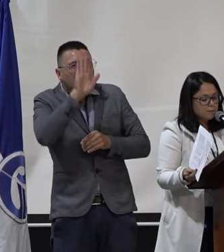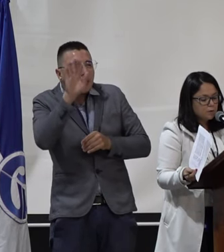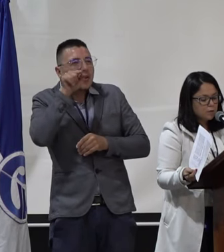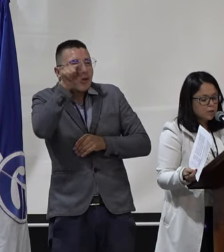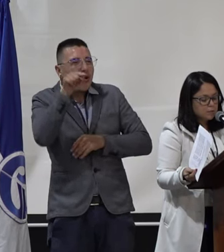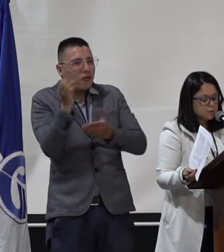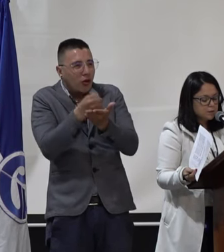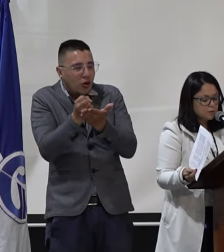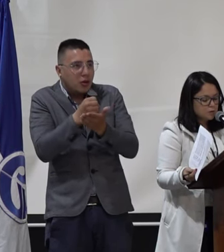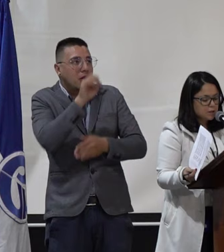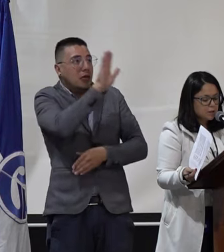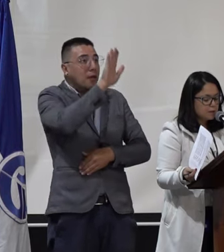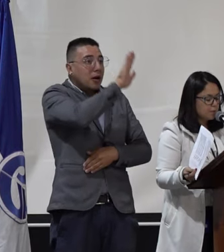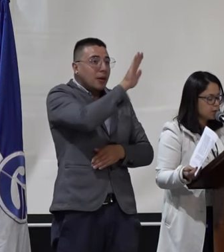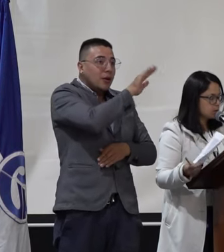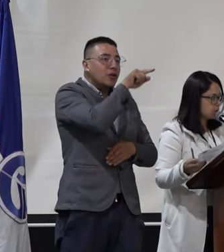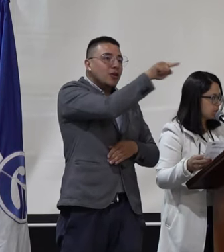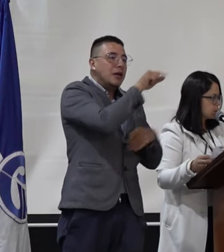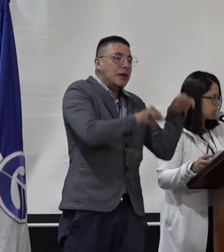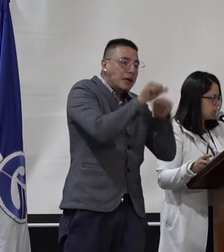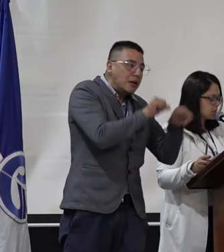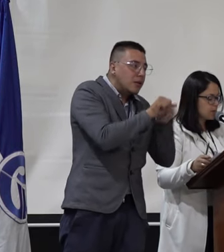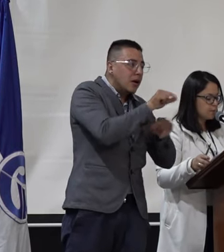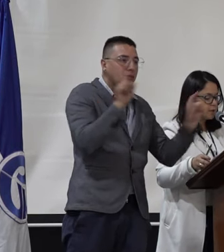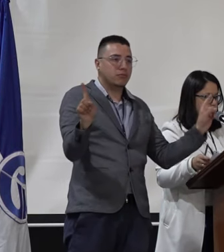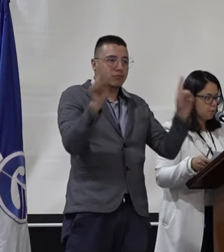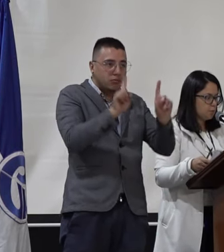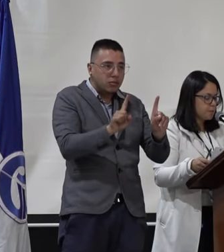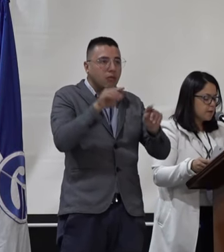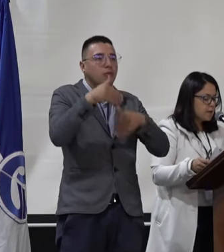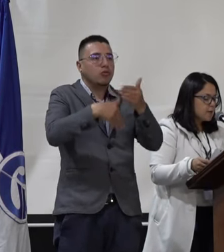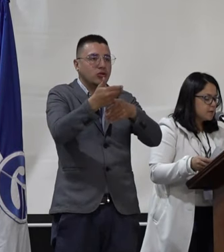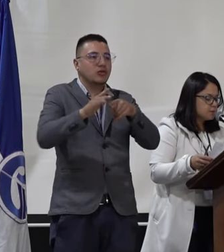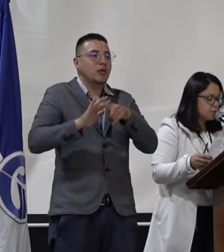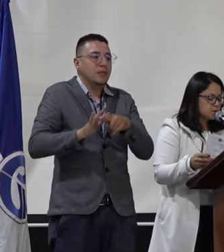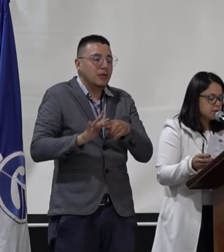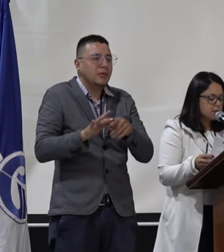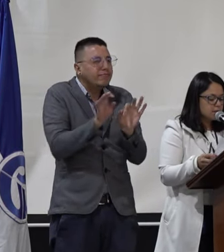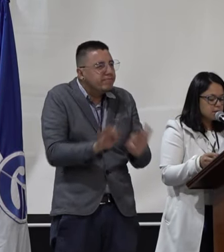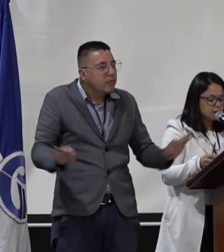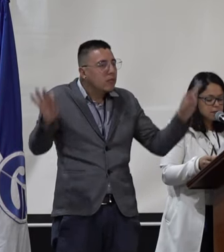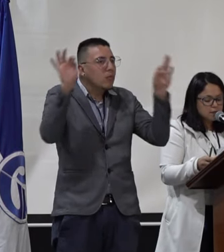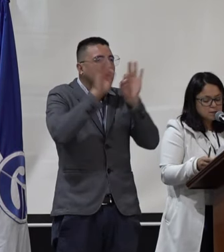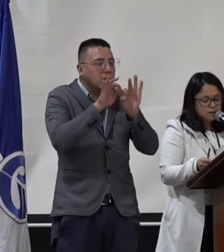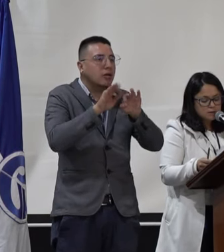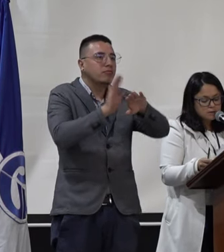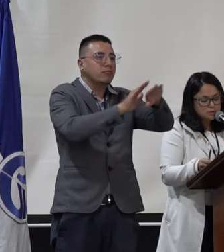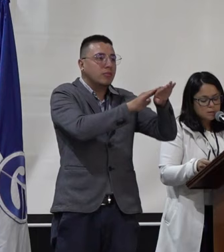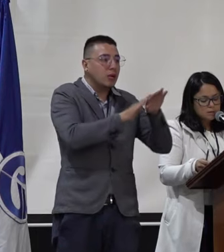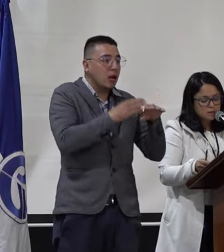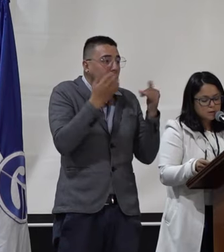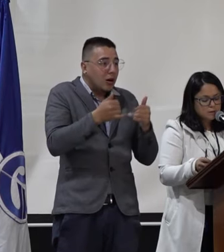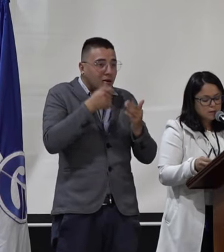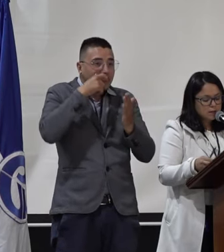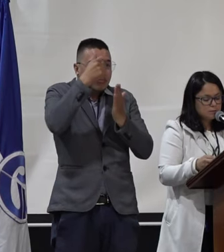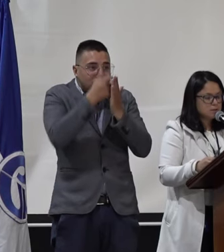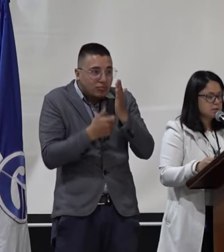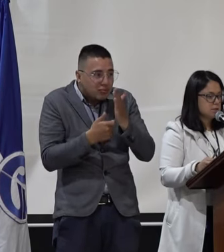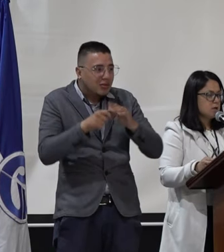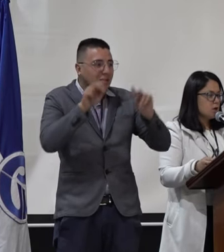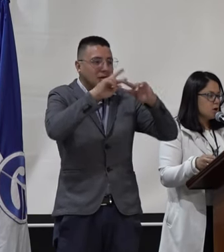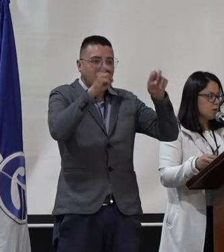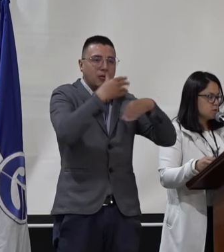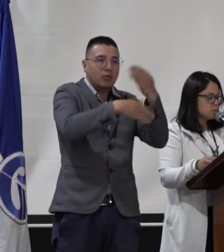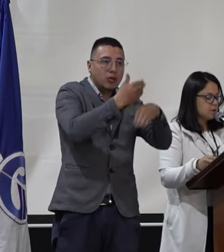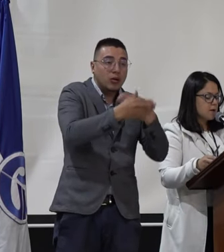Biología y la fórmula del Departamento de Química para que sean ingresadas en el aplicativo. Es importante realizar unas observaciones frente a las